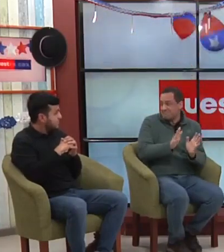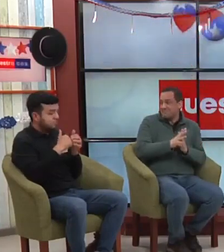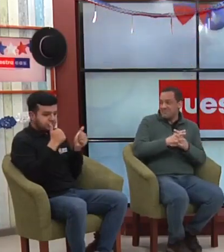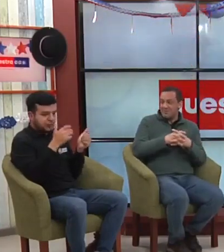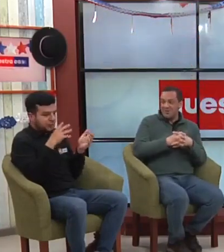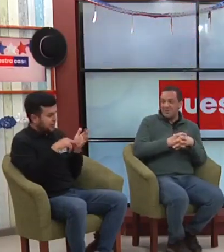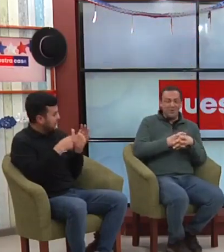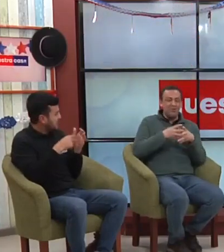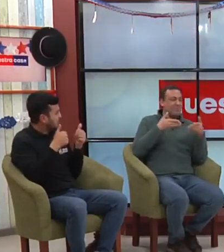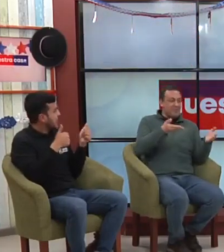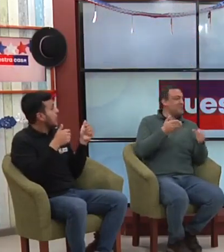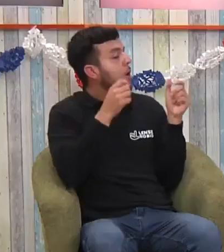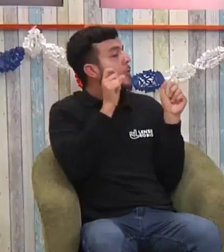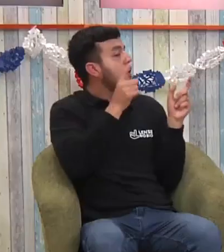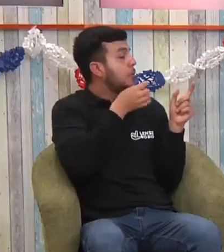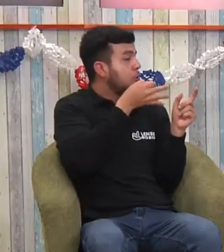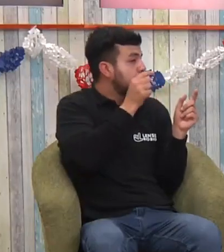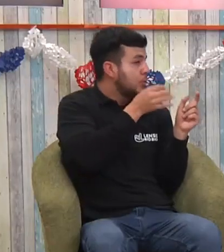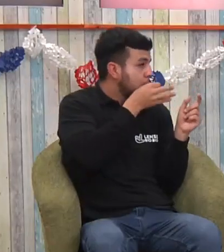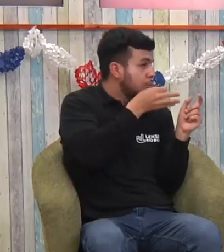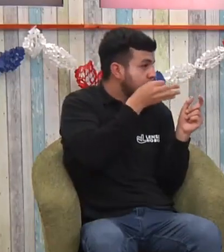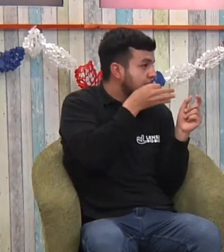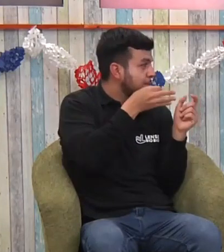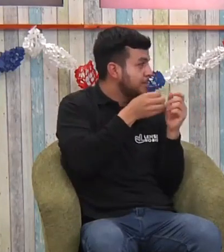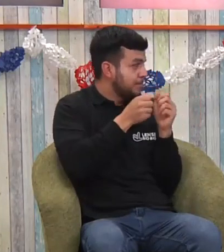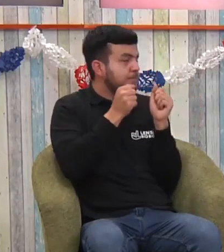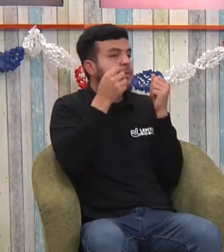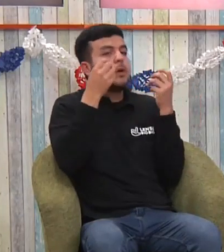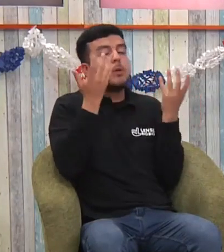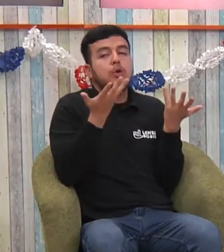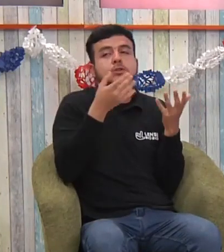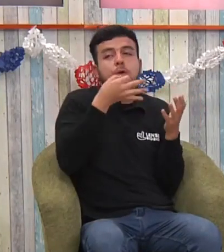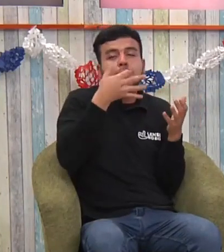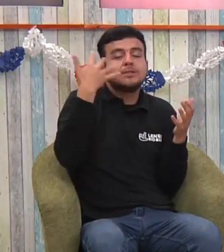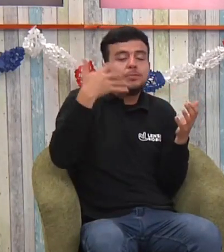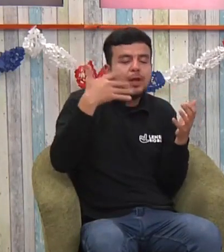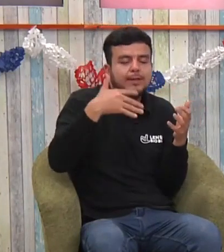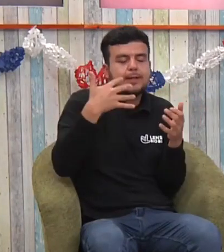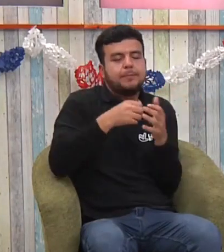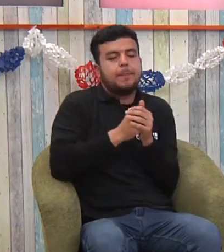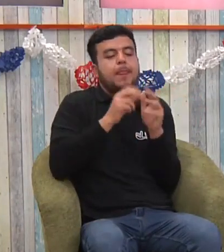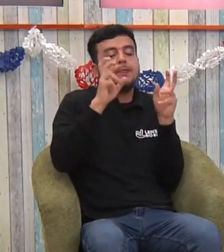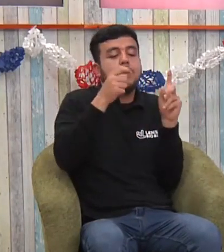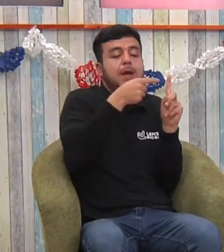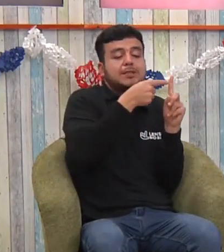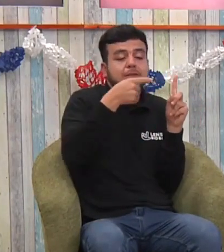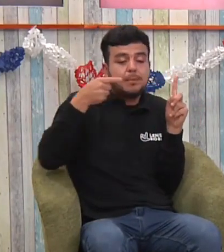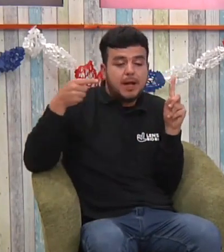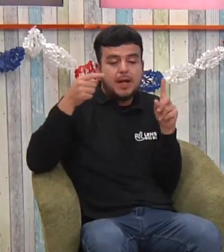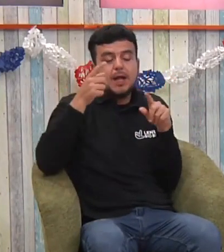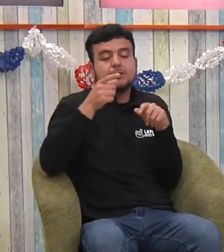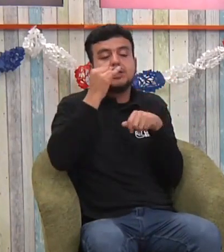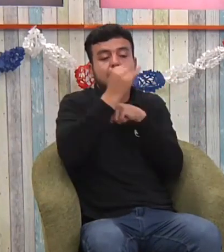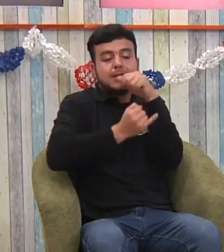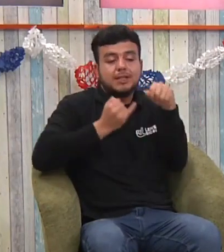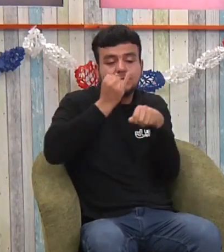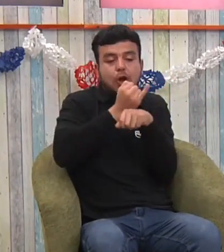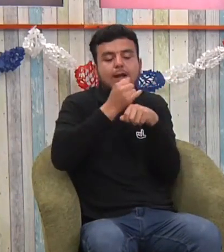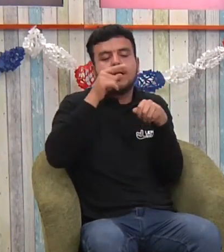y ustedes nos invitan nosotros ven solo para cerrar si se permite que es importante esta semana porque es